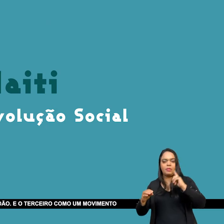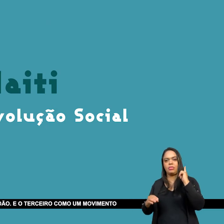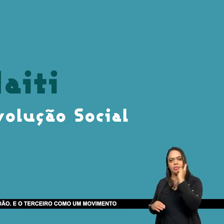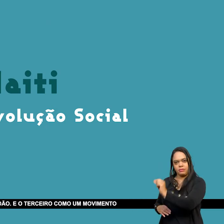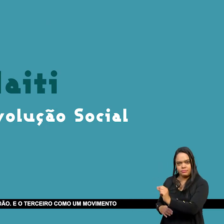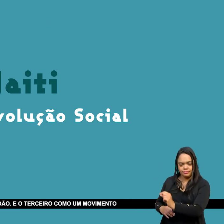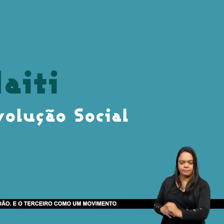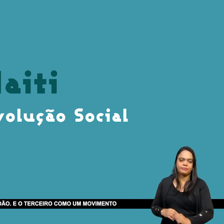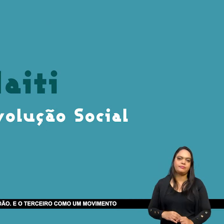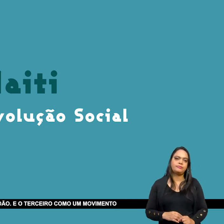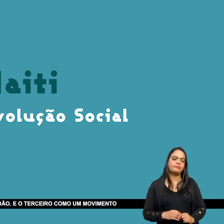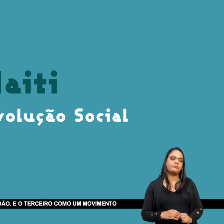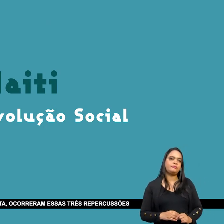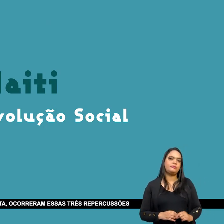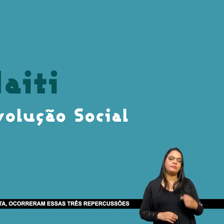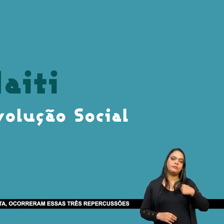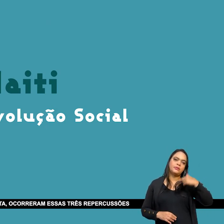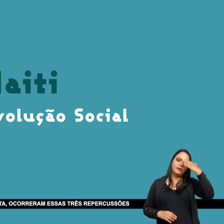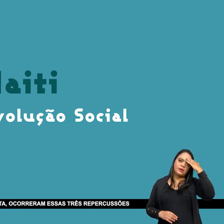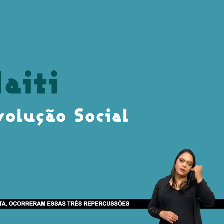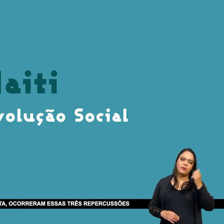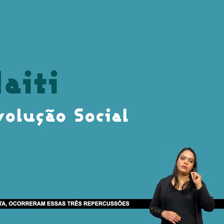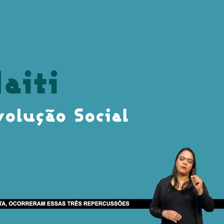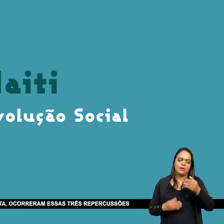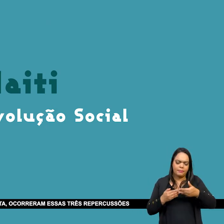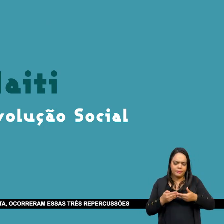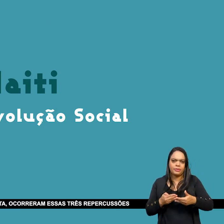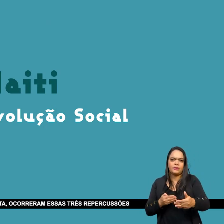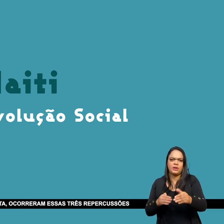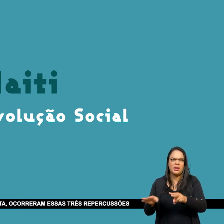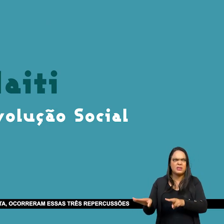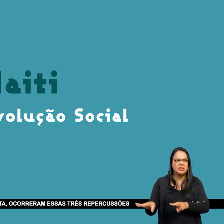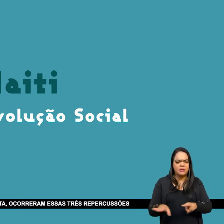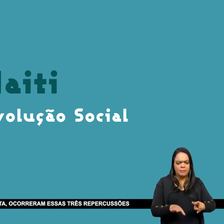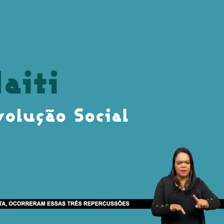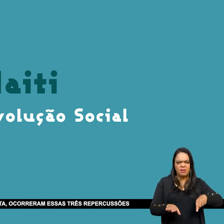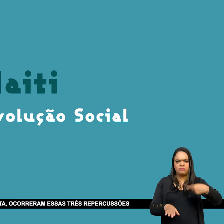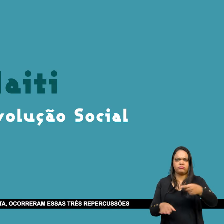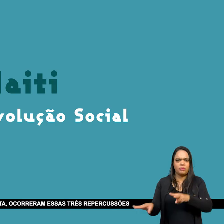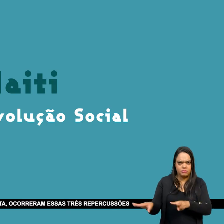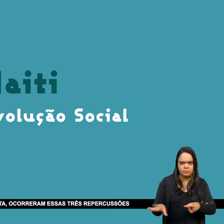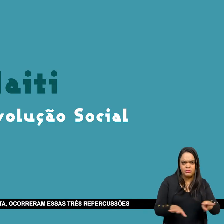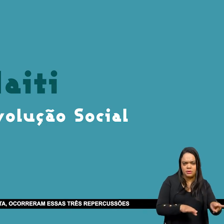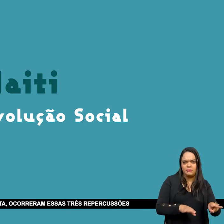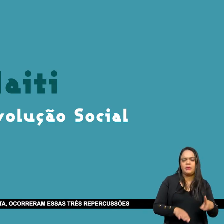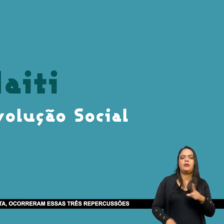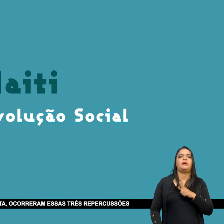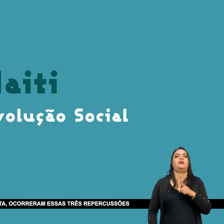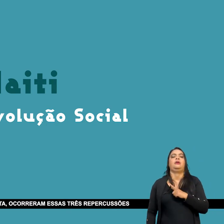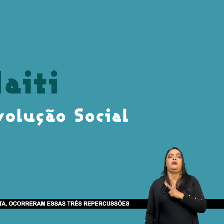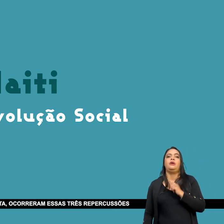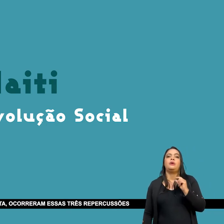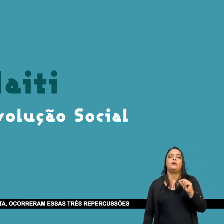um movimento revolucionário Que fosse